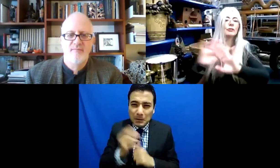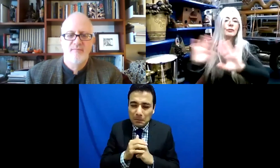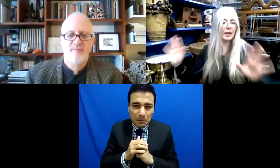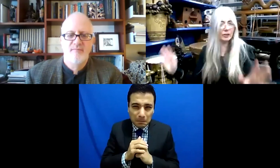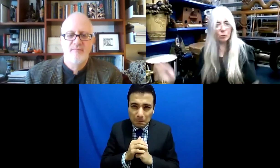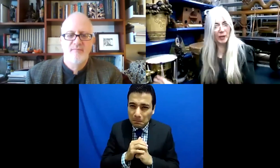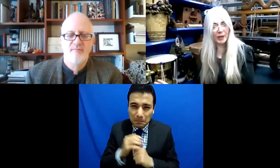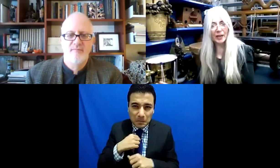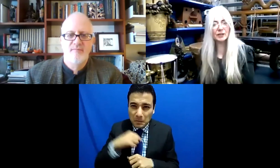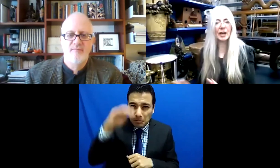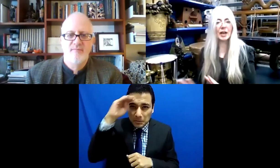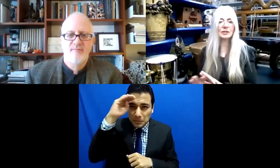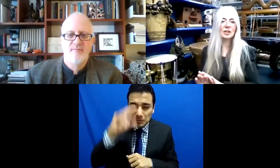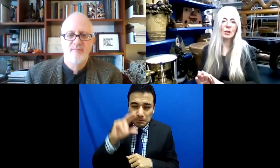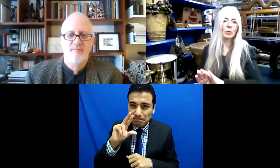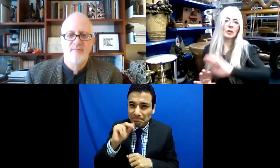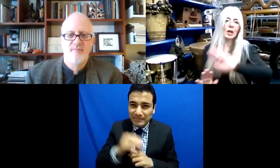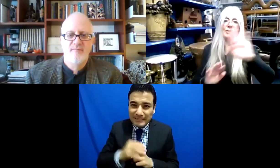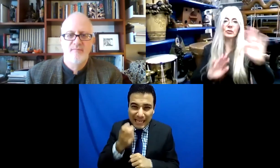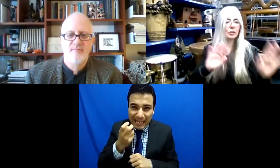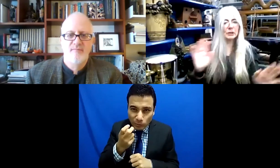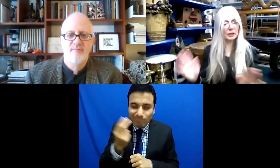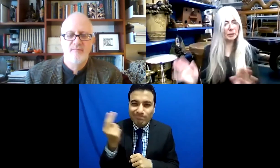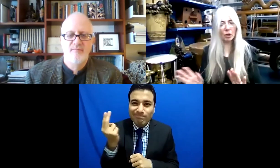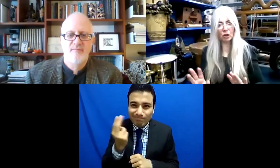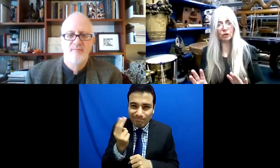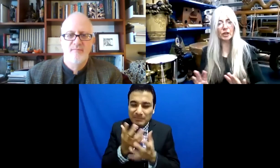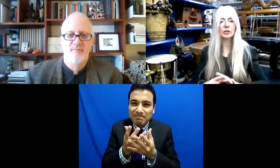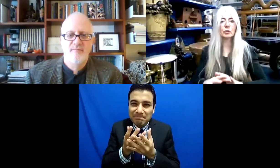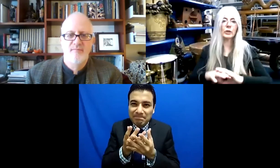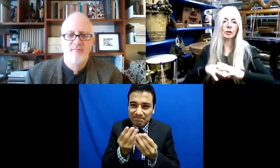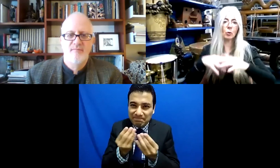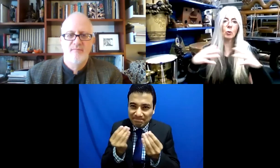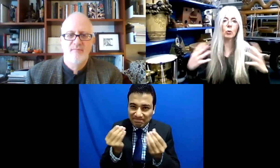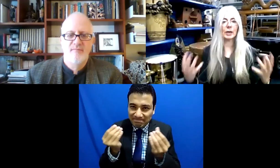gradualmente desvanecerse.